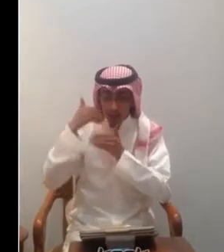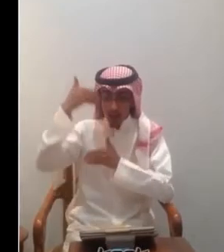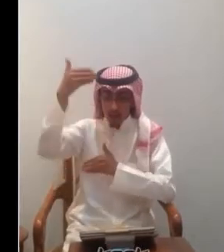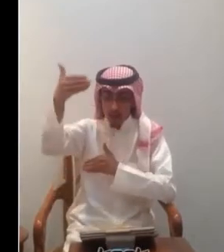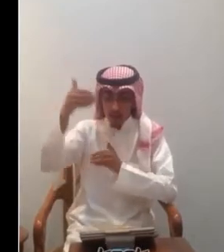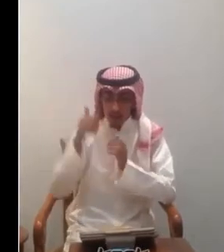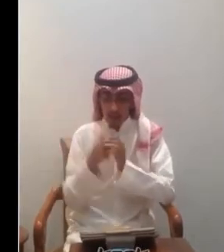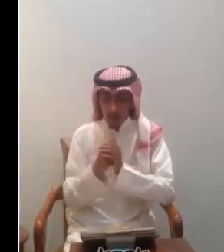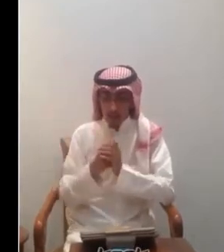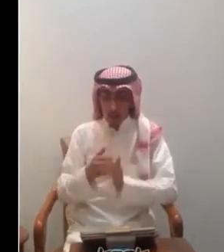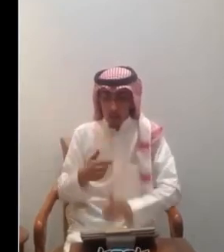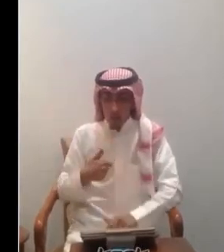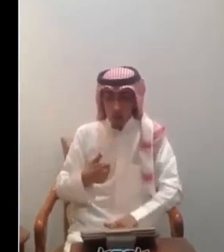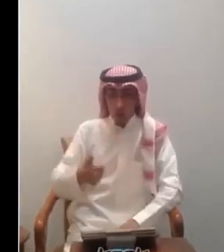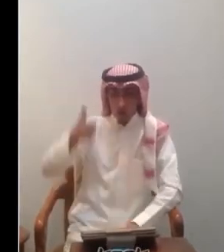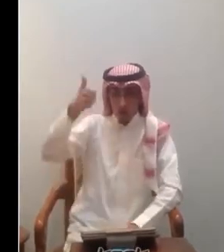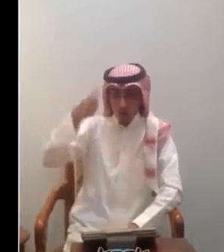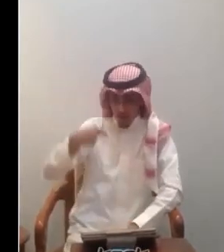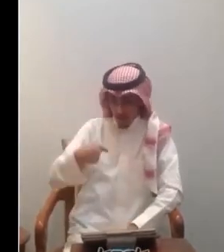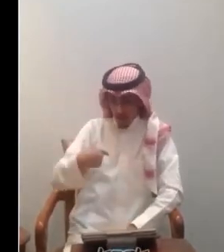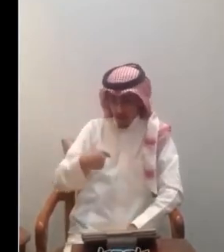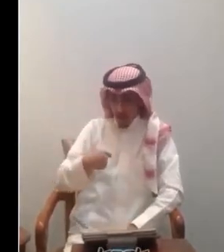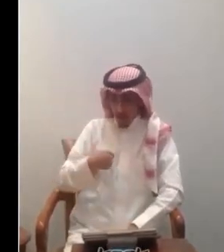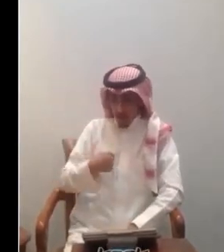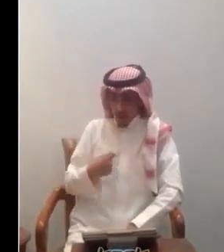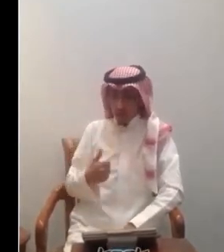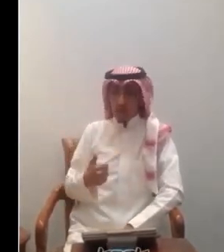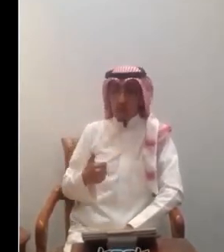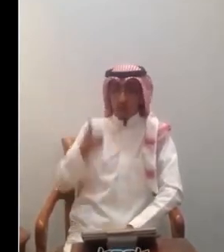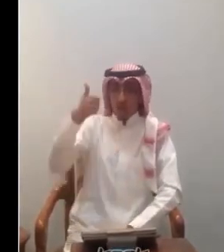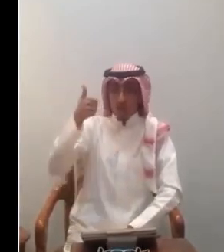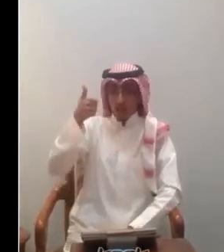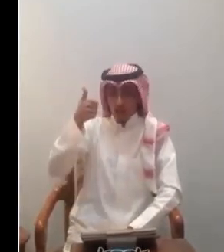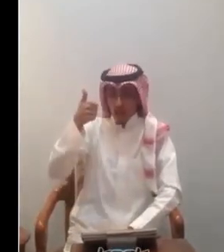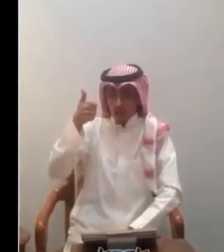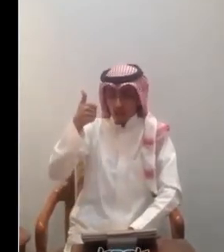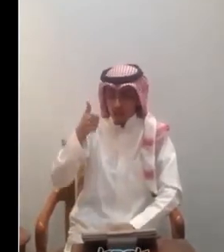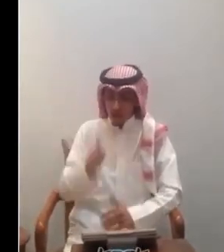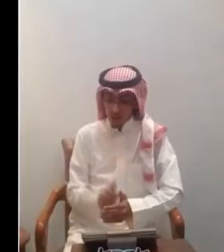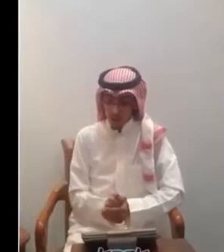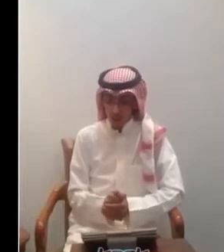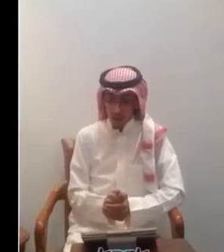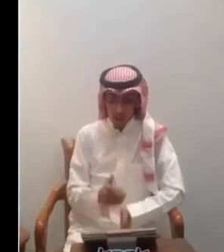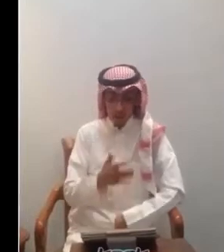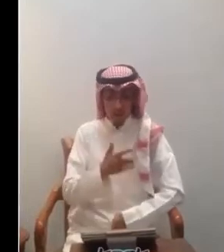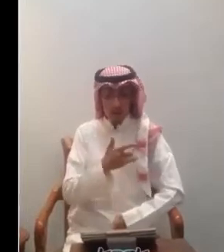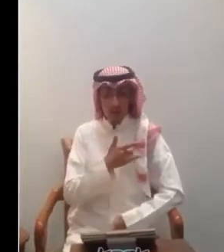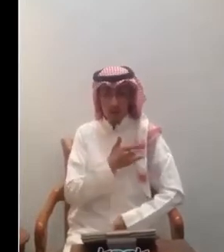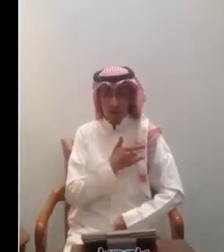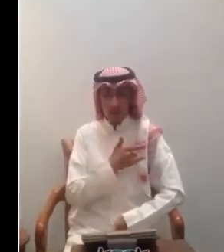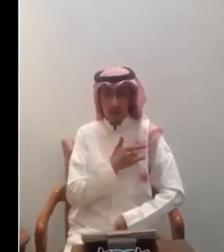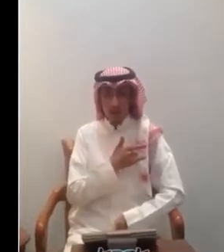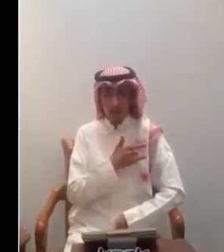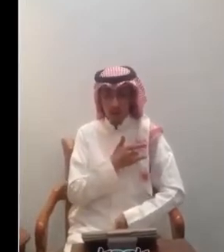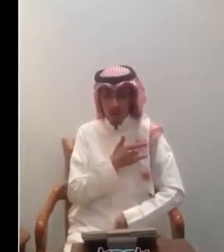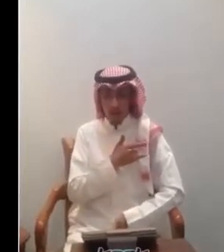الأمل والقدرة اللي تأشر على نفسك بعدين النجاح القدرة بعدين القلب هذا الوفاء